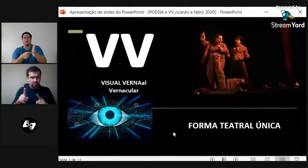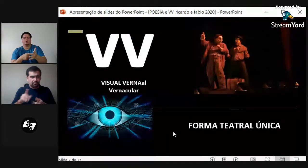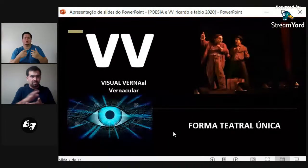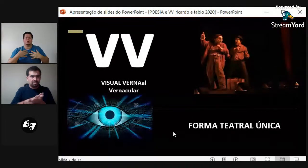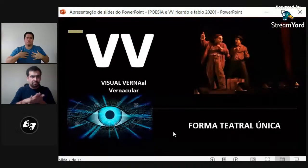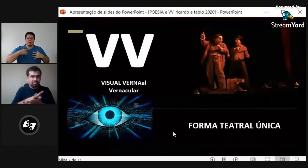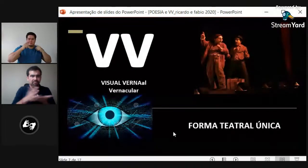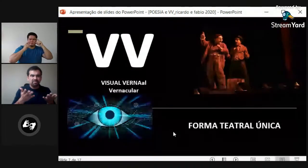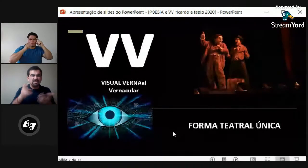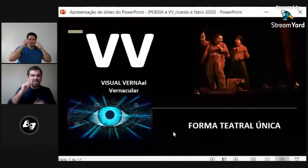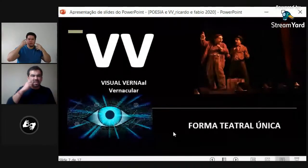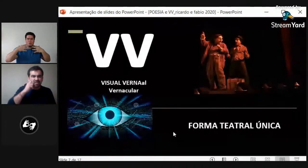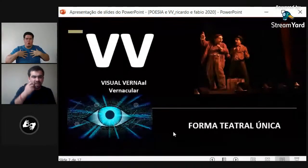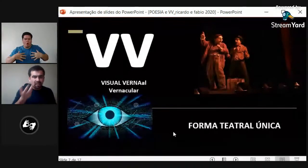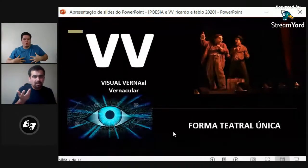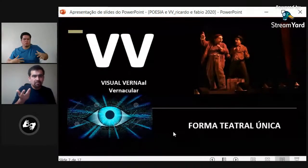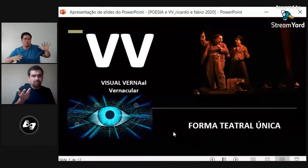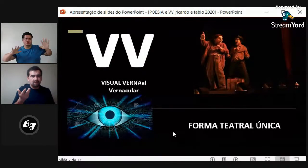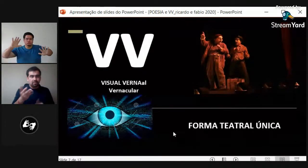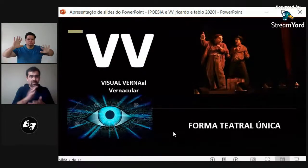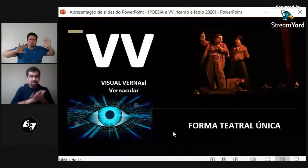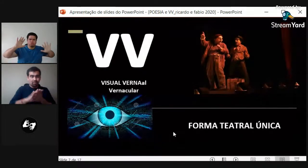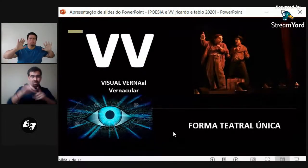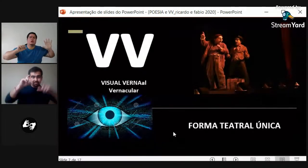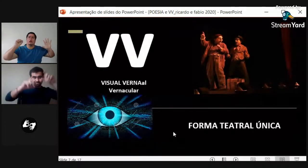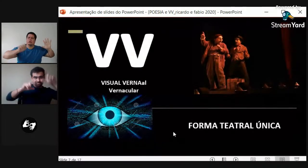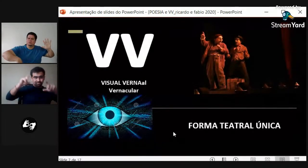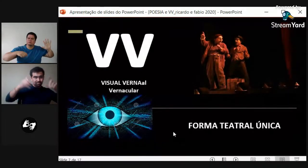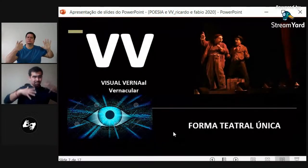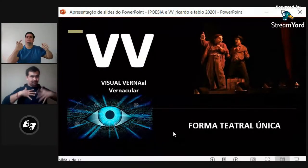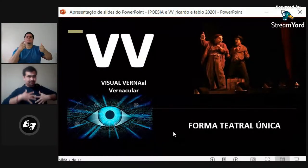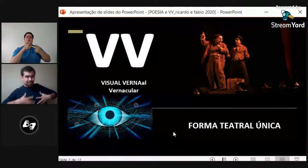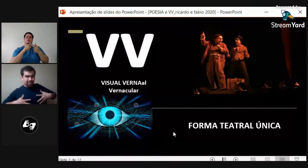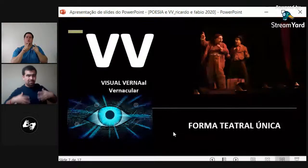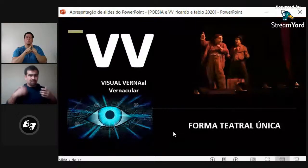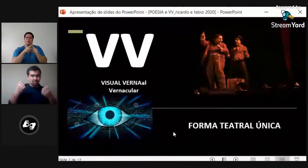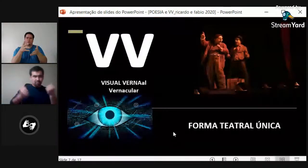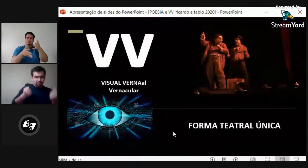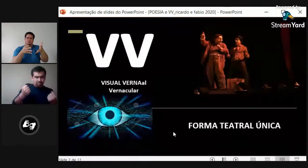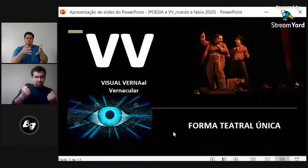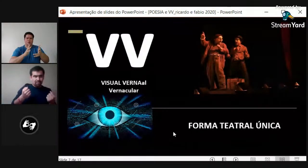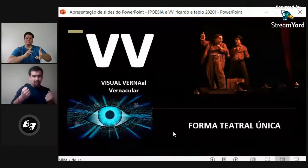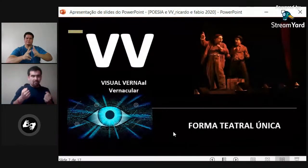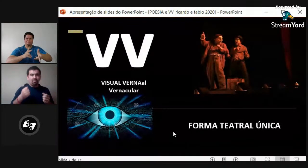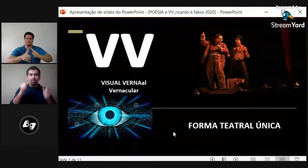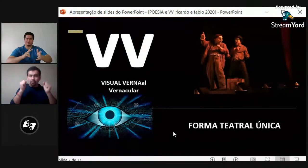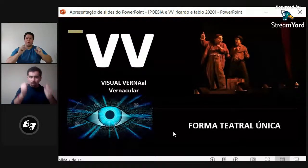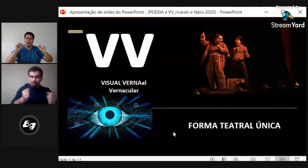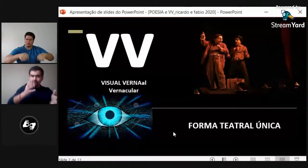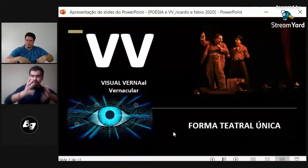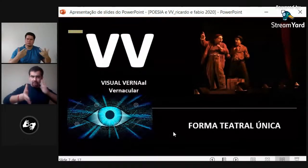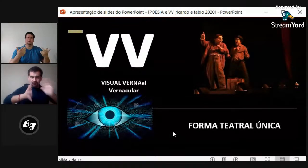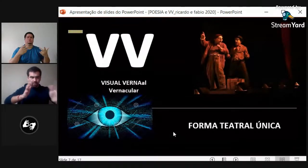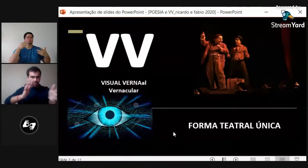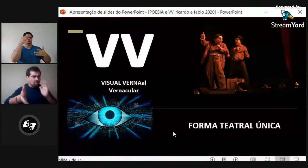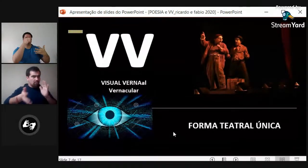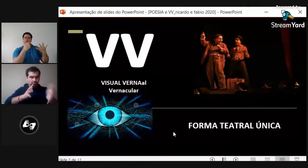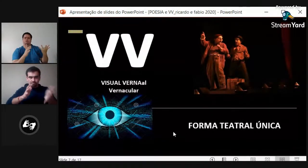Porque ya conocen qué tipos de poesía existen. Pero ahora... Ah, perdón. Y utilizando la expresión tanto facial como